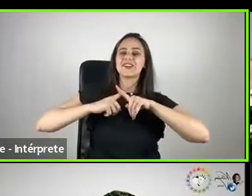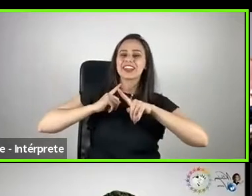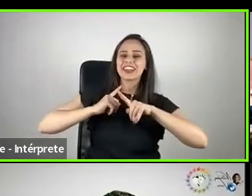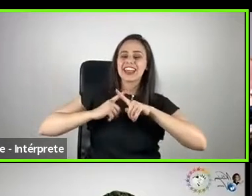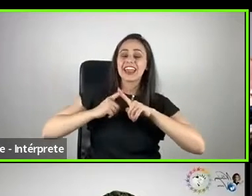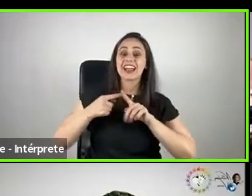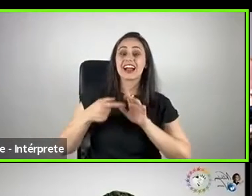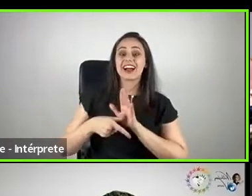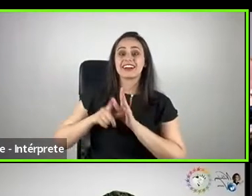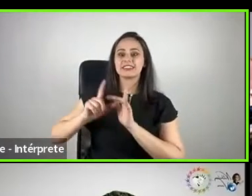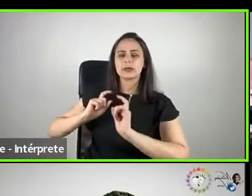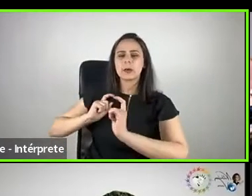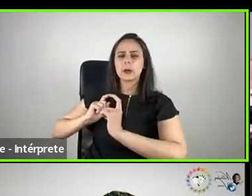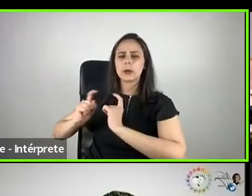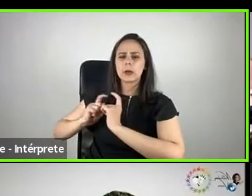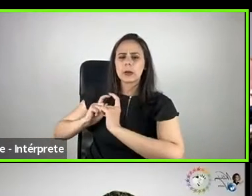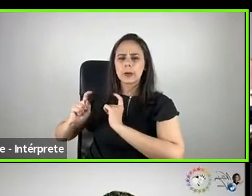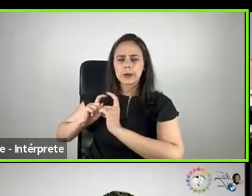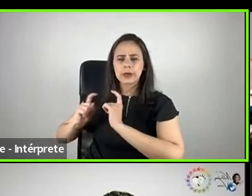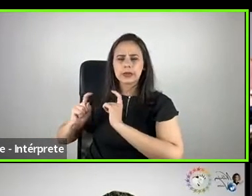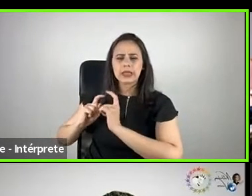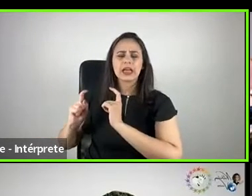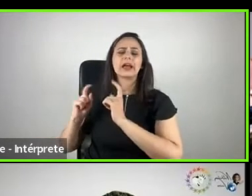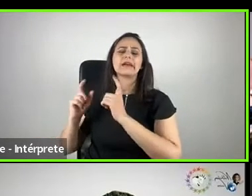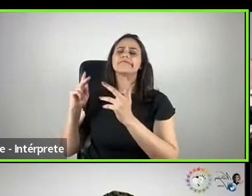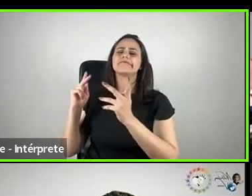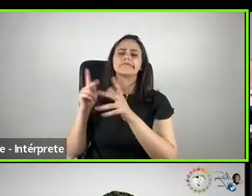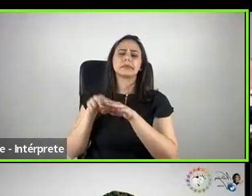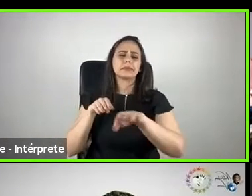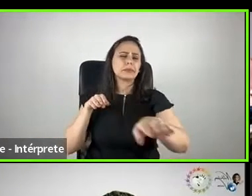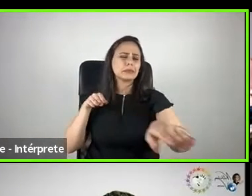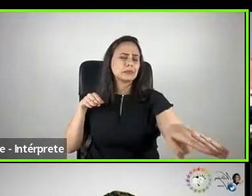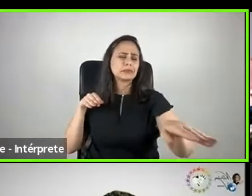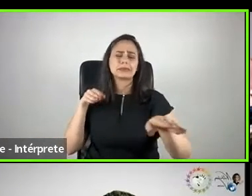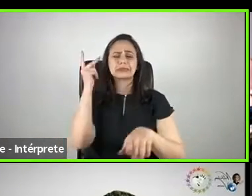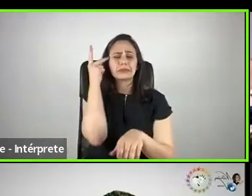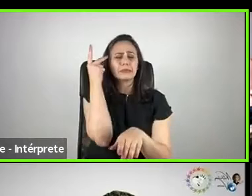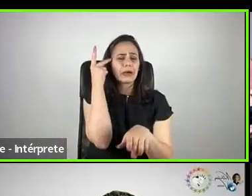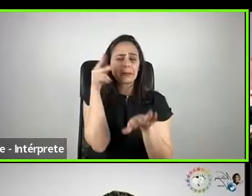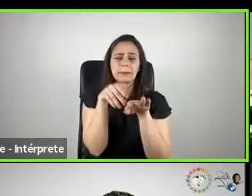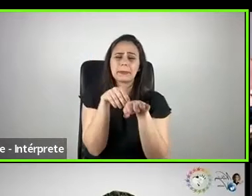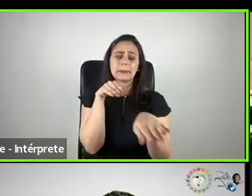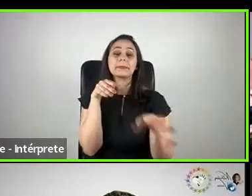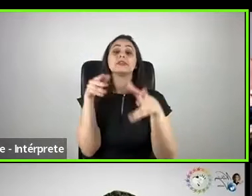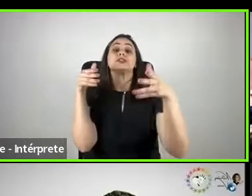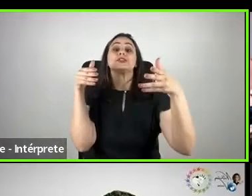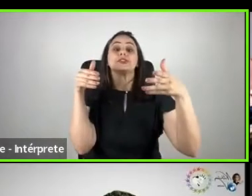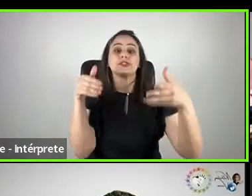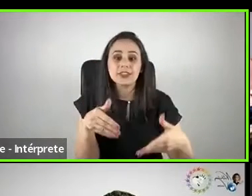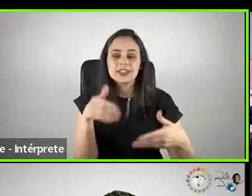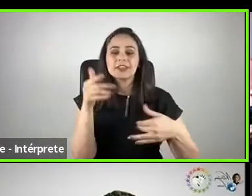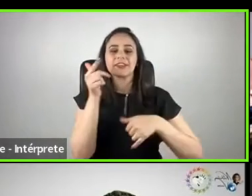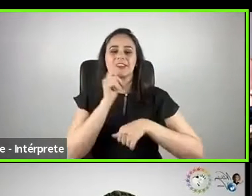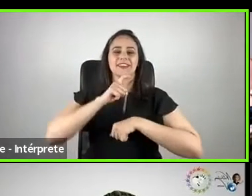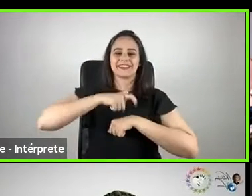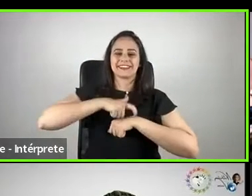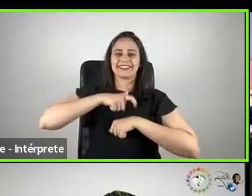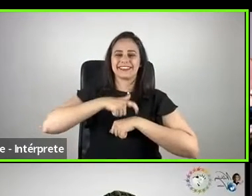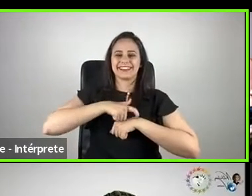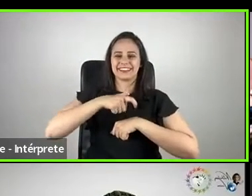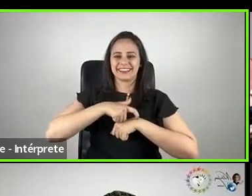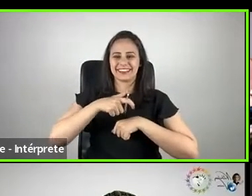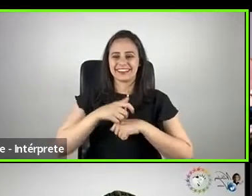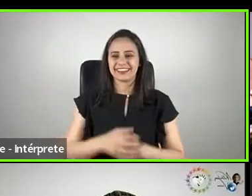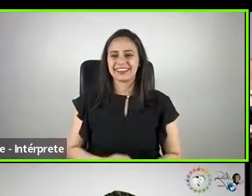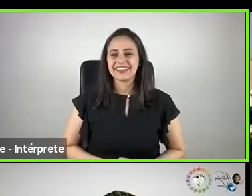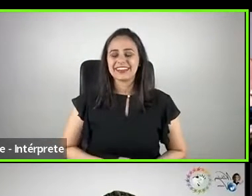reunião fora e o trânsito tava insuportável em São Paulo, mas cheguei a tempo, porque sempre tem contralidade,